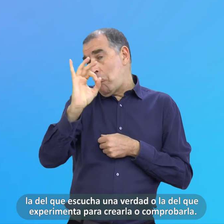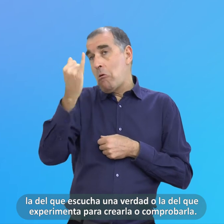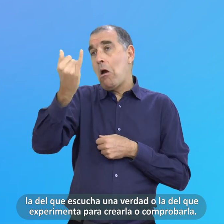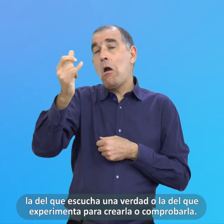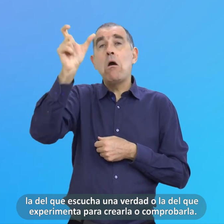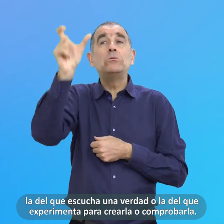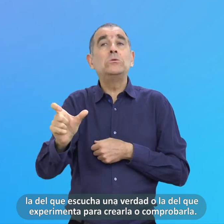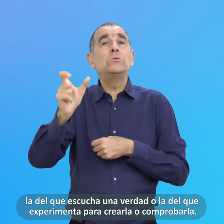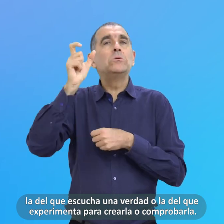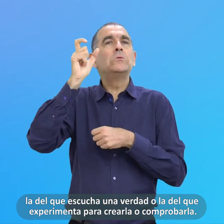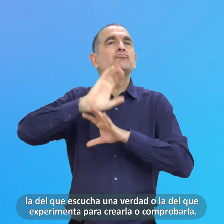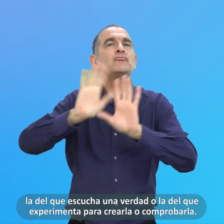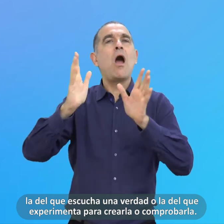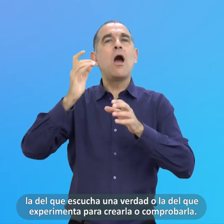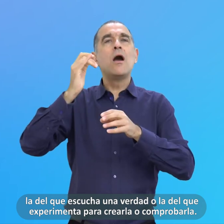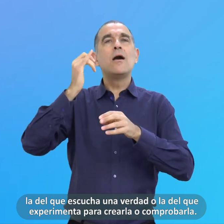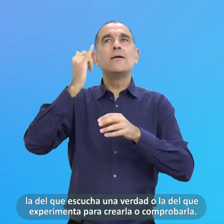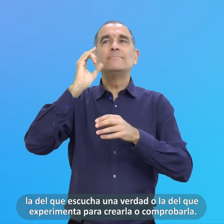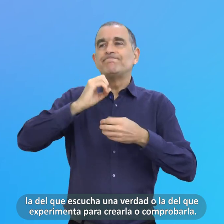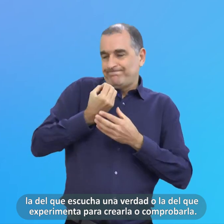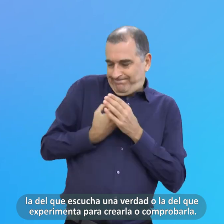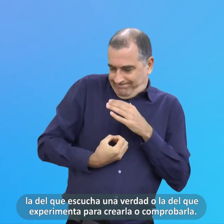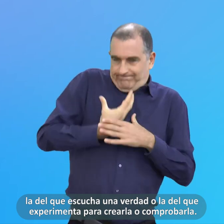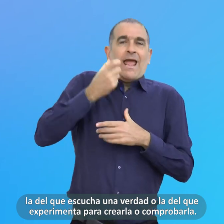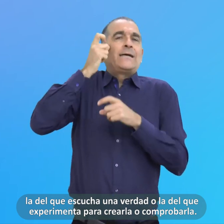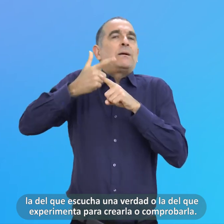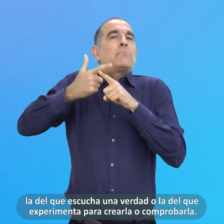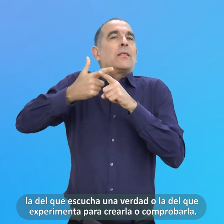Experimenta Para crearla O comprobarla